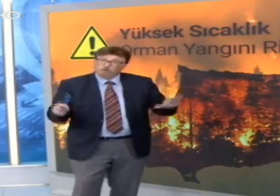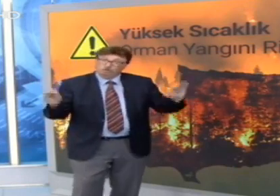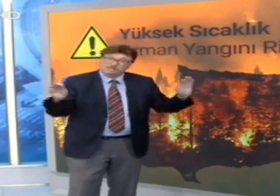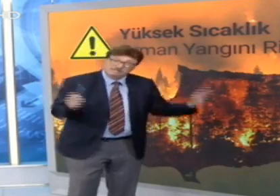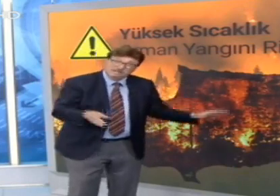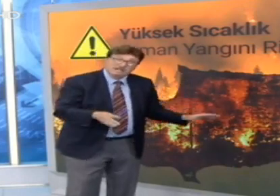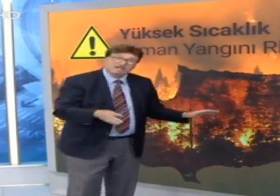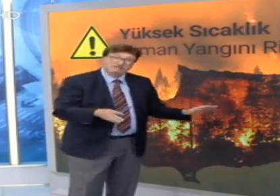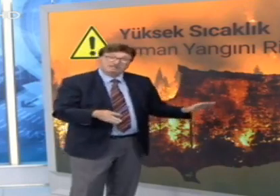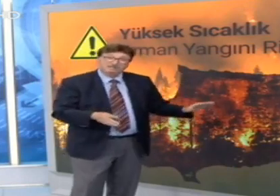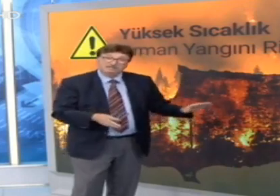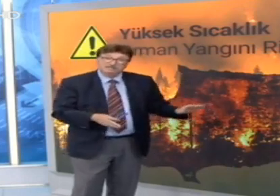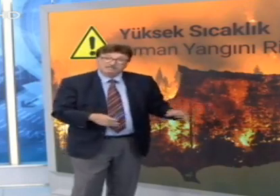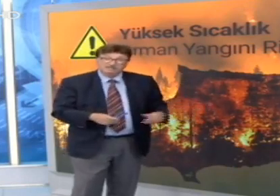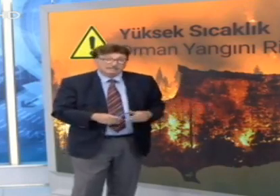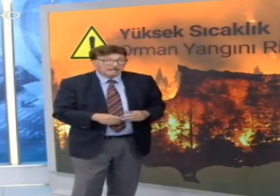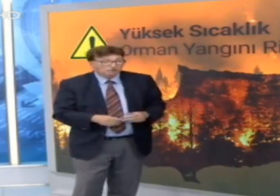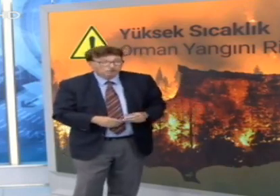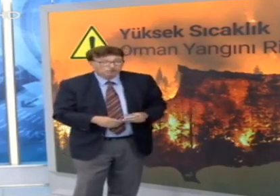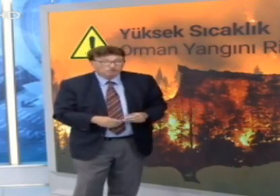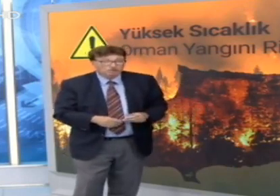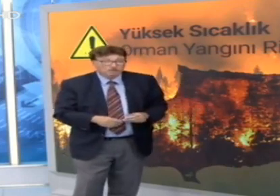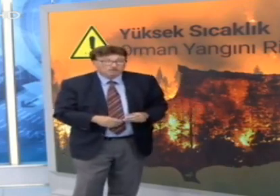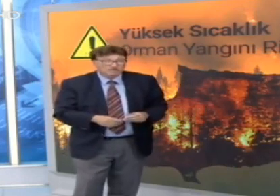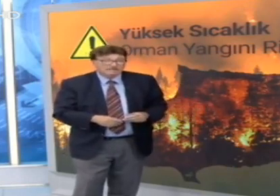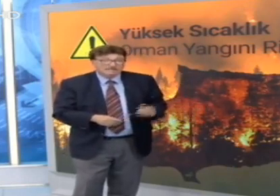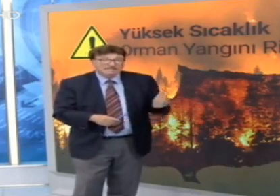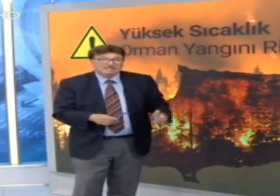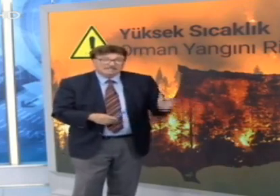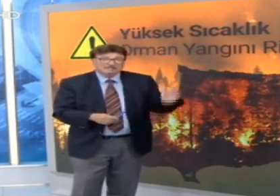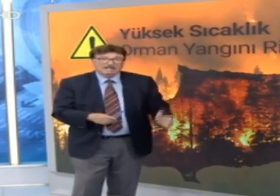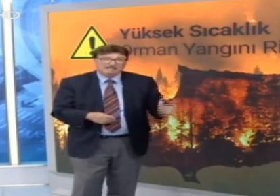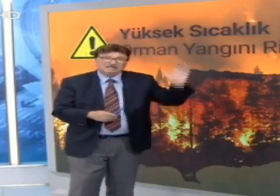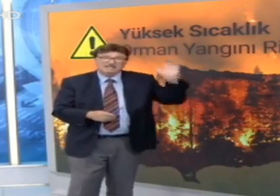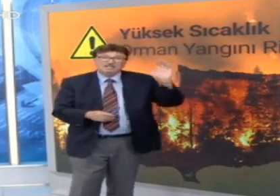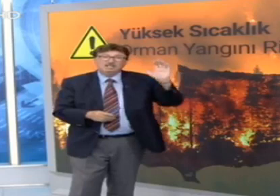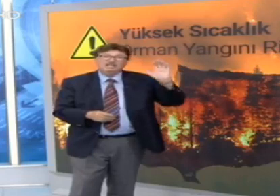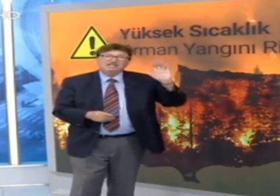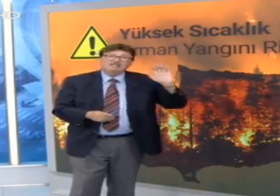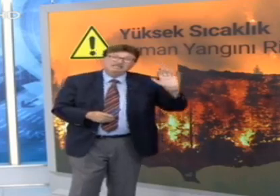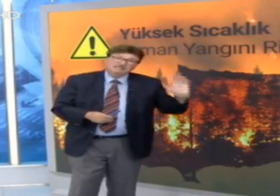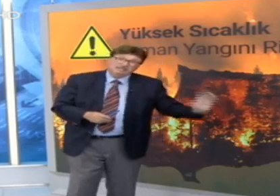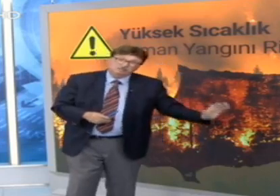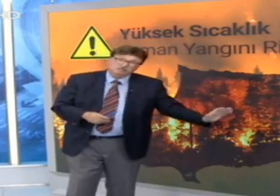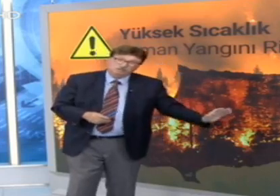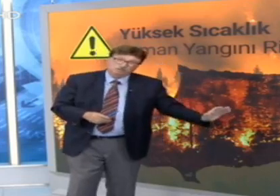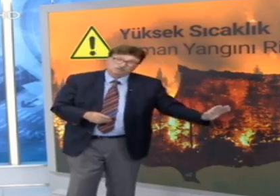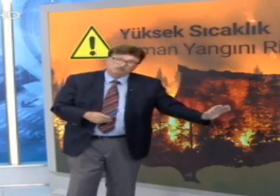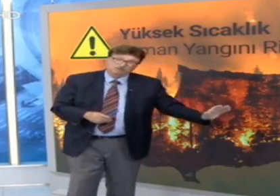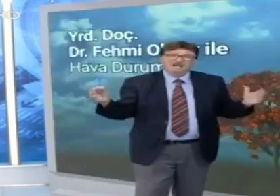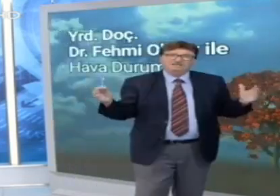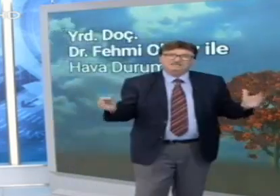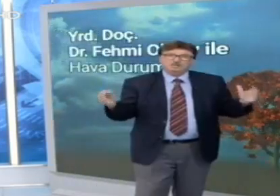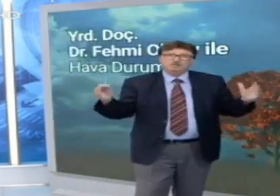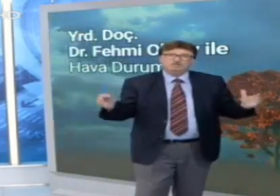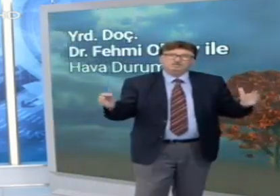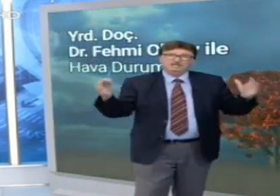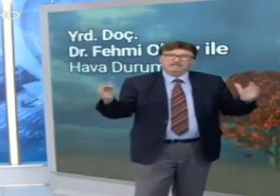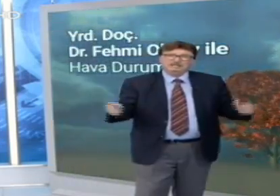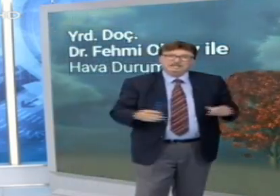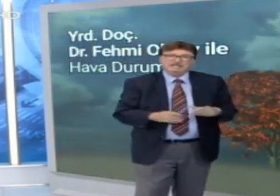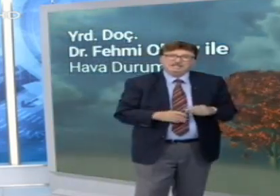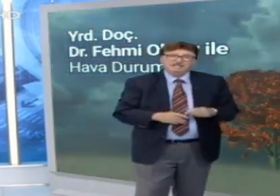orta olmasına rağmen ne yapıyorduk? Kesinlikle ateş yakmıyorduk efendim. Hafta